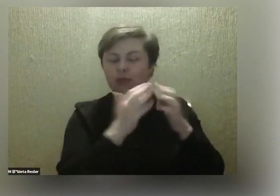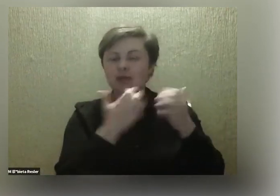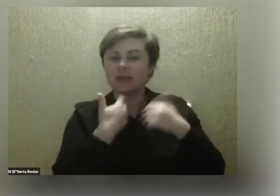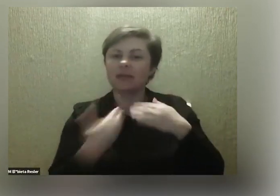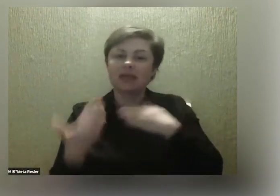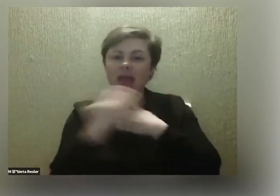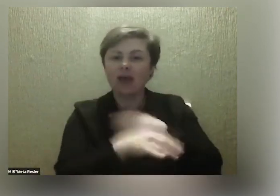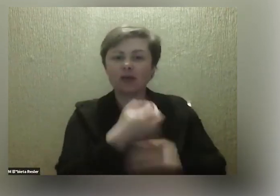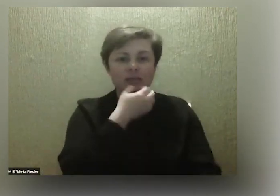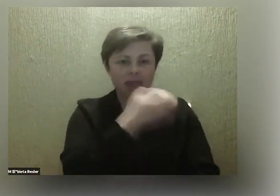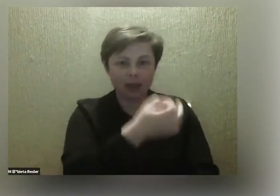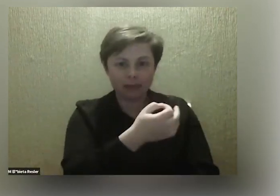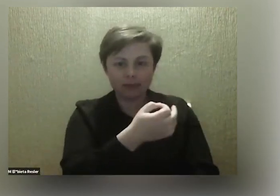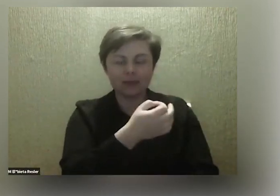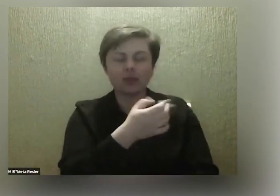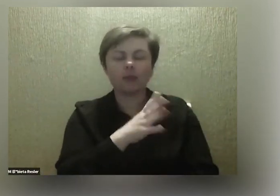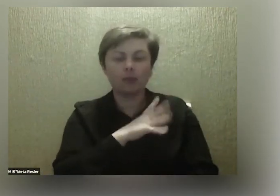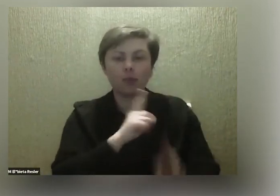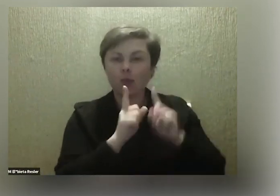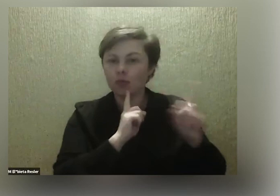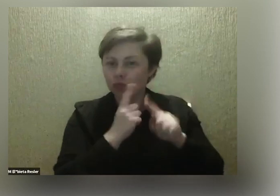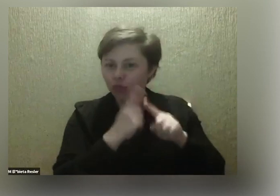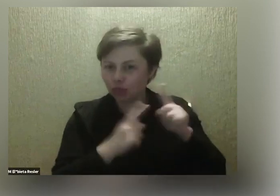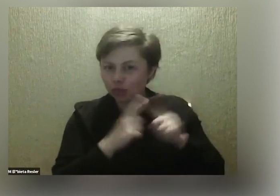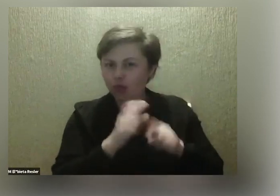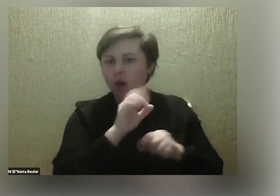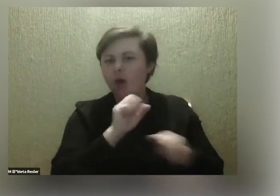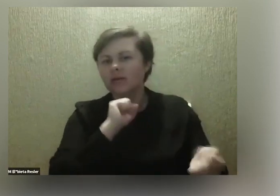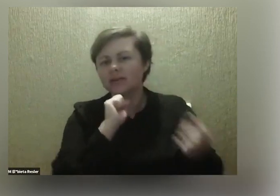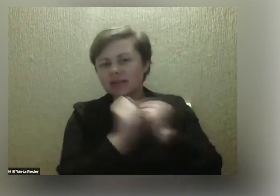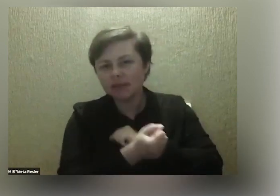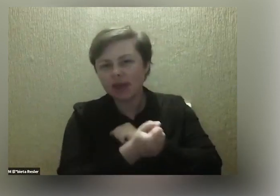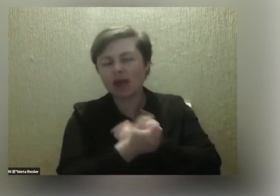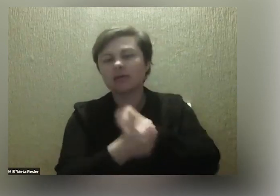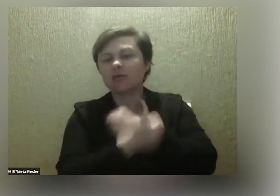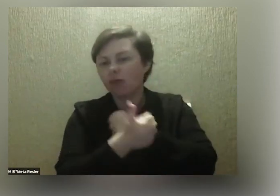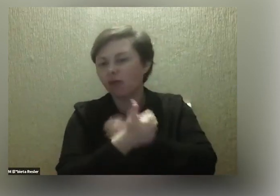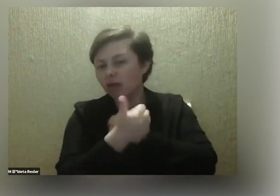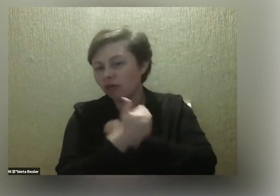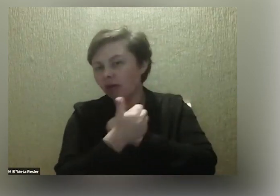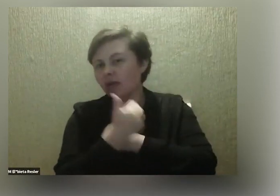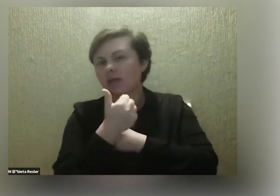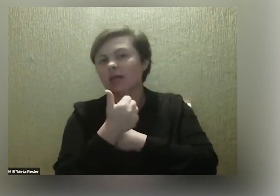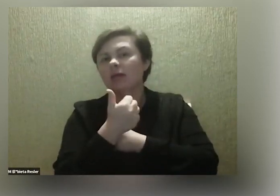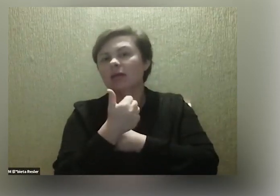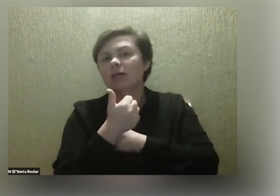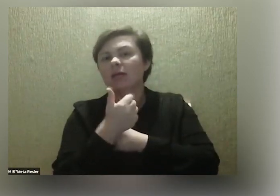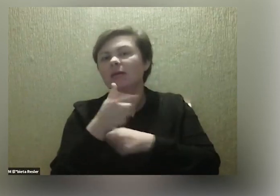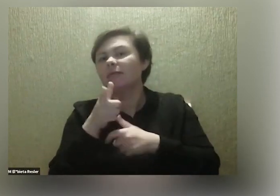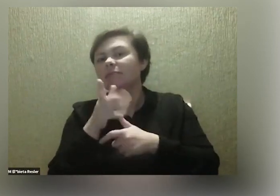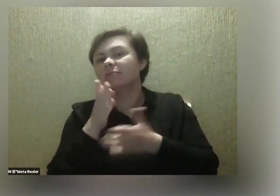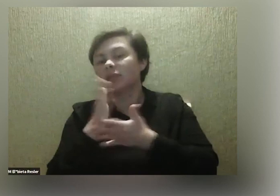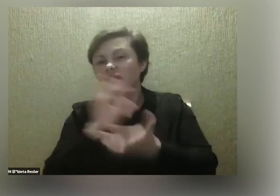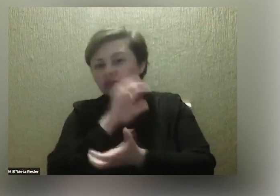koniec zapytać, bo rozmawialiśmy trochę o tych zmianach wywołanych w świecie